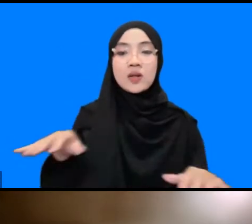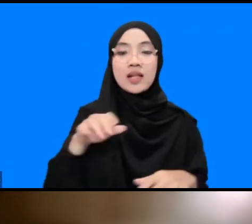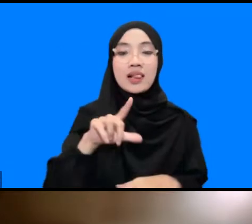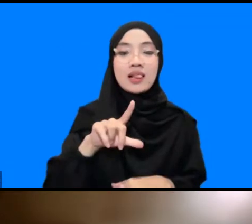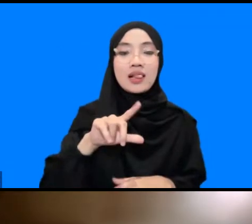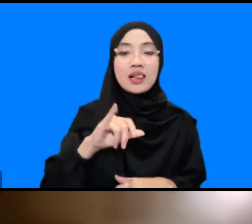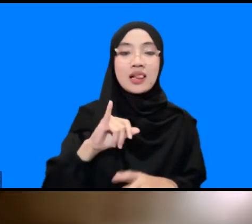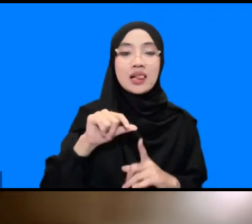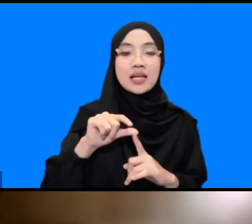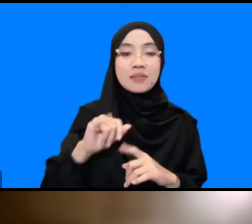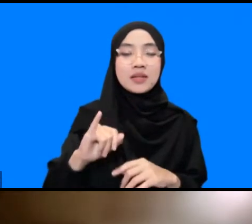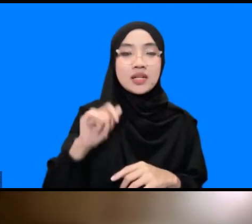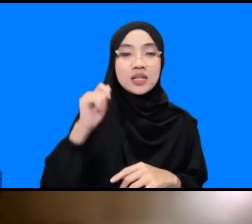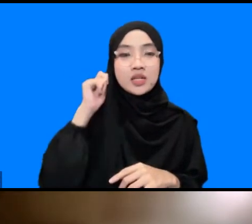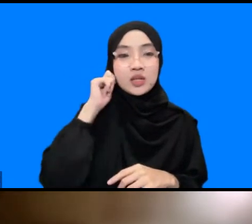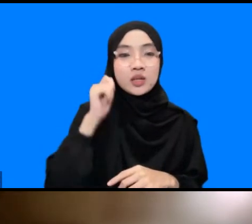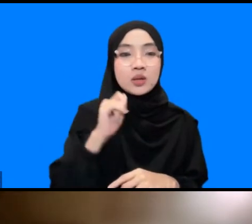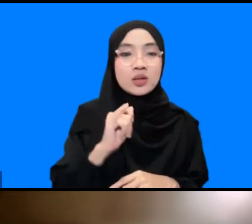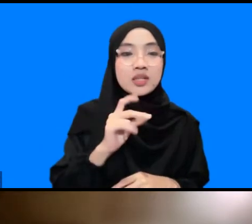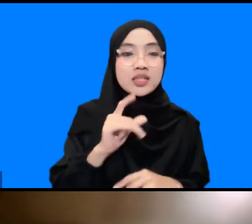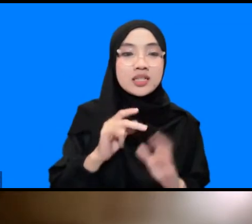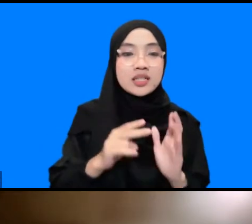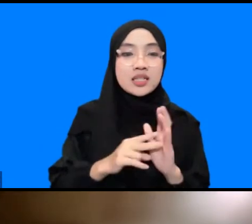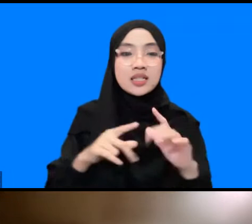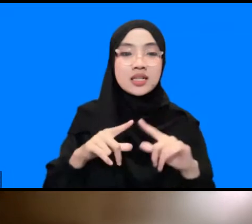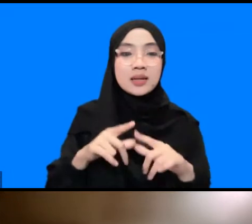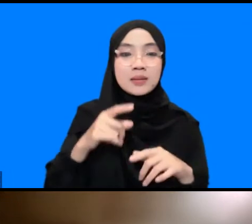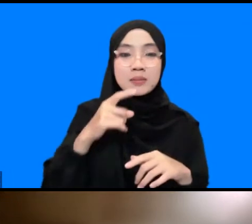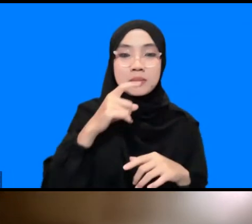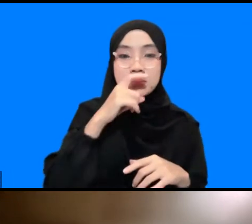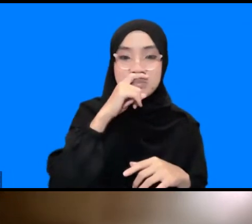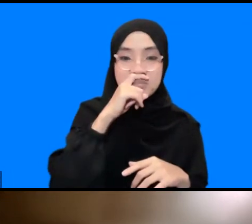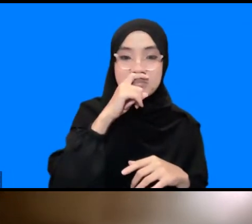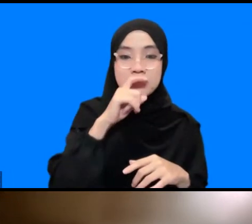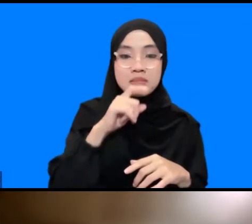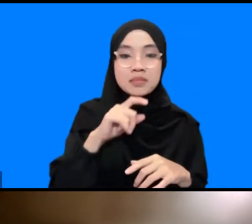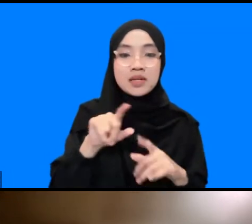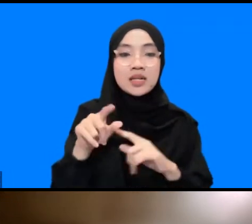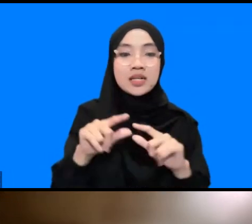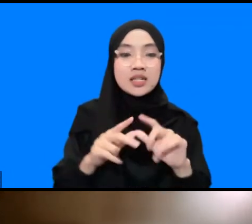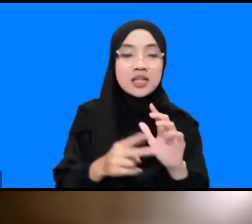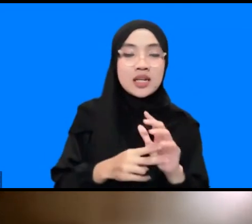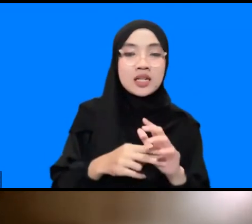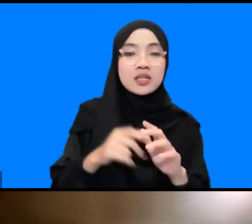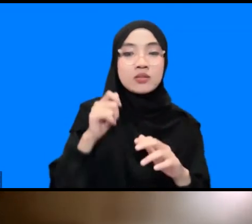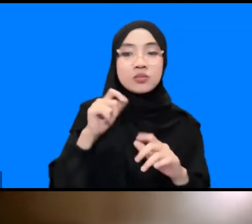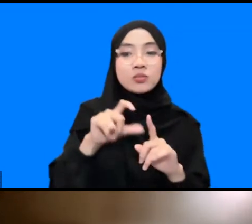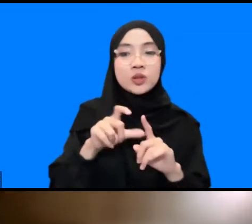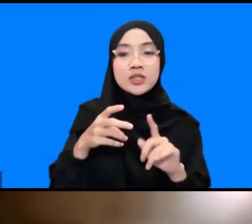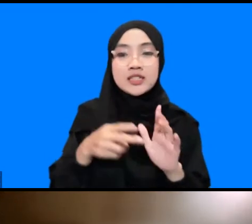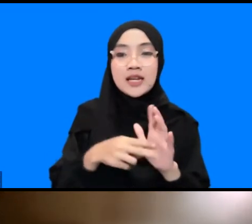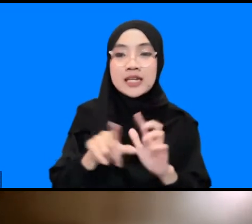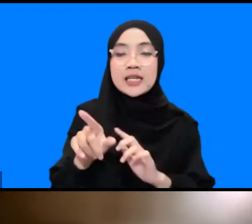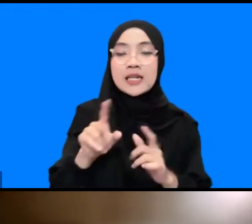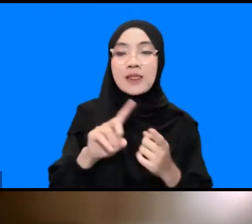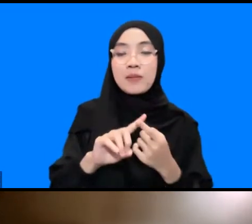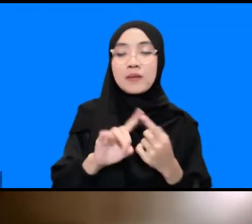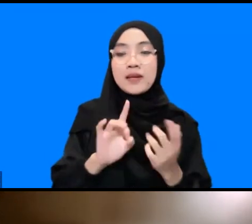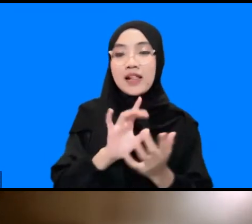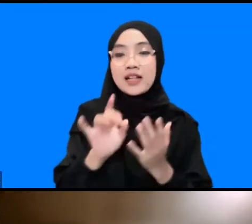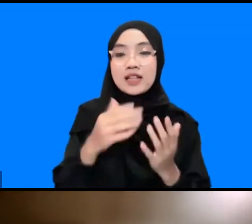satunya melalui Irina dan juga Pak Ian dan Bu Deni dan kawan-kawan jadi selamat malam teman-teman semuanya